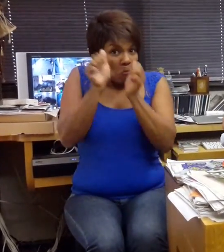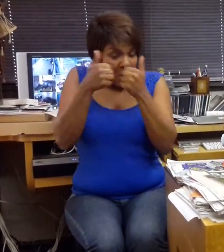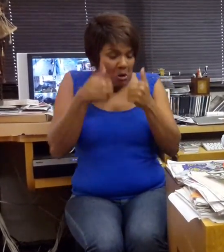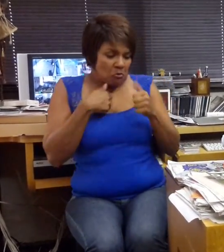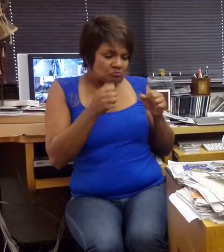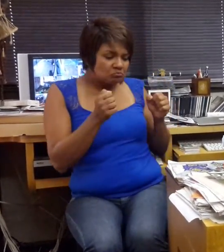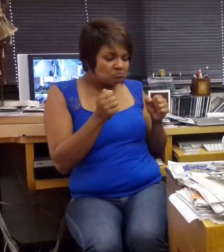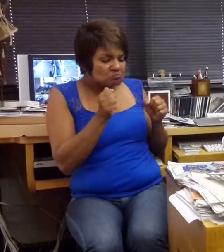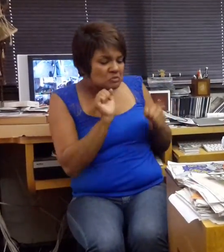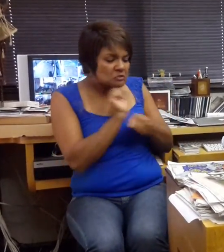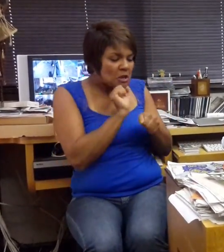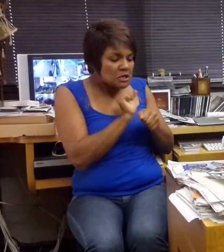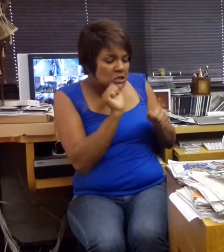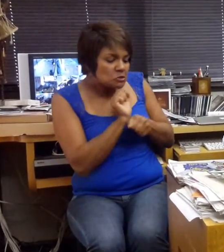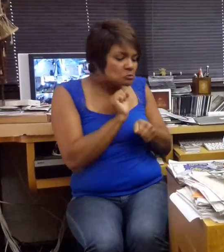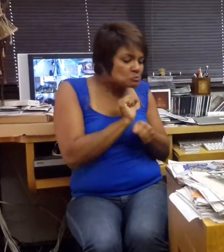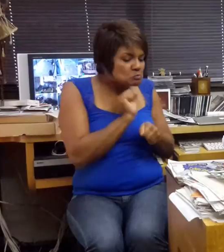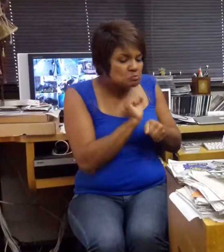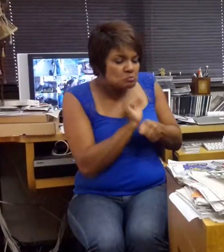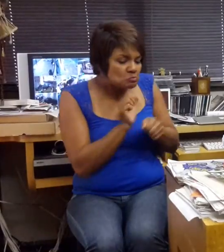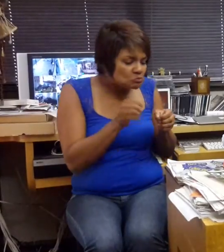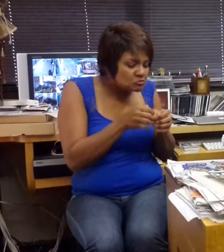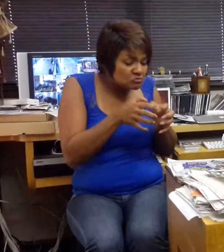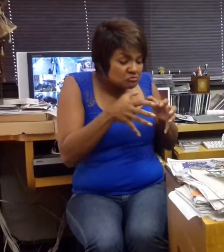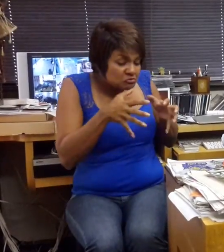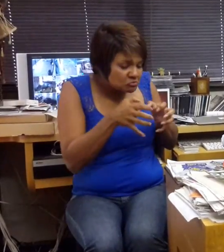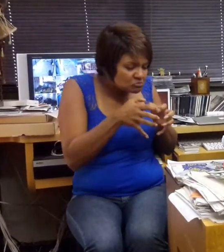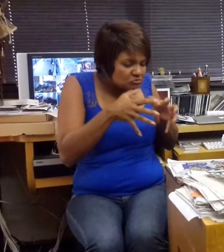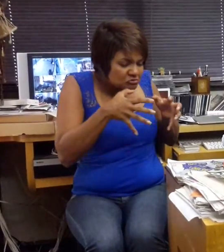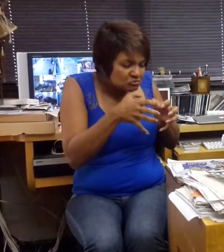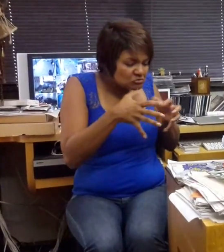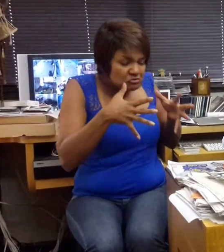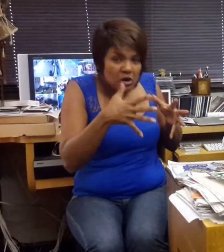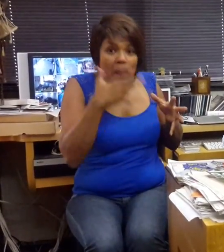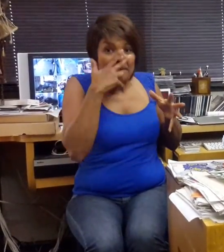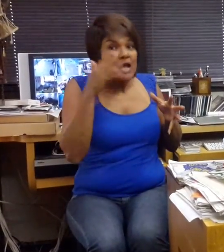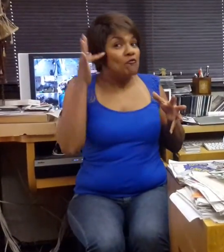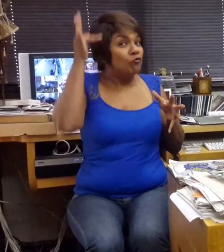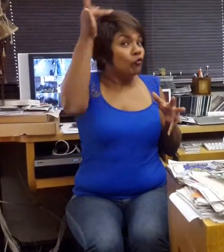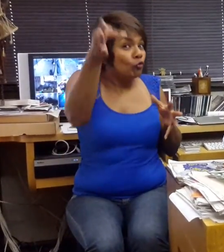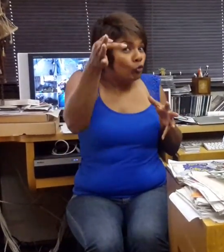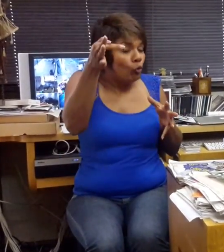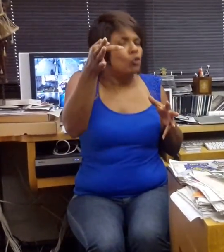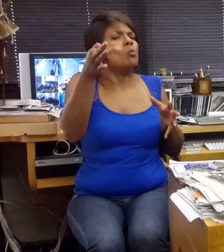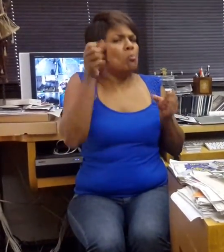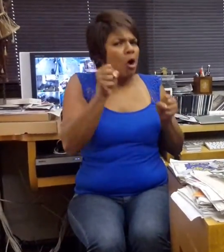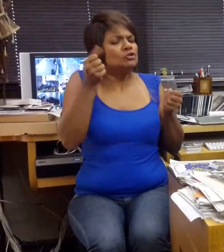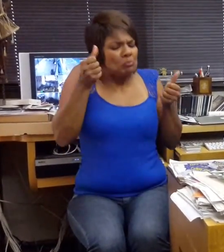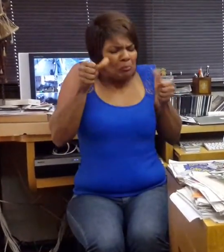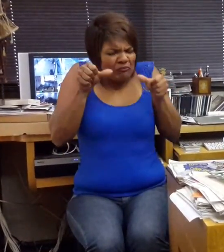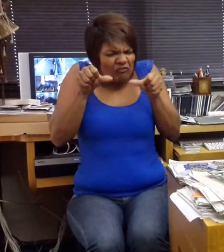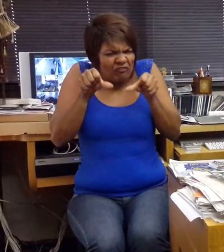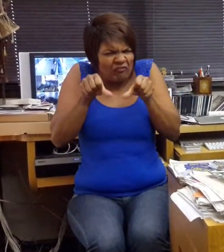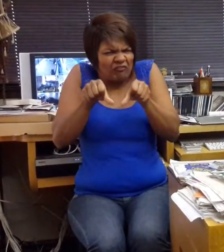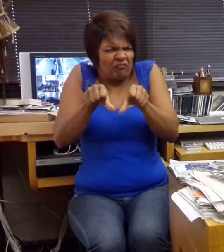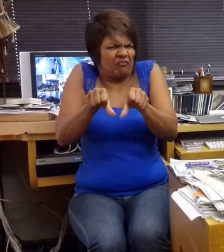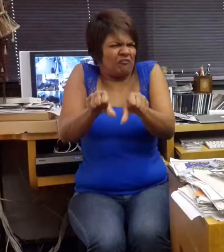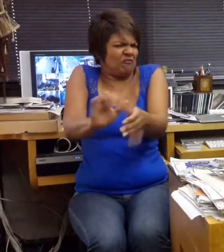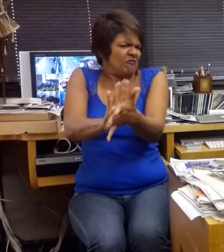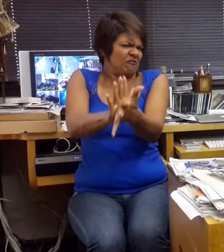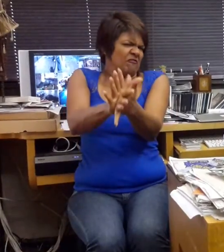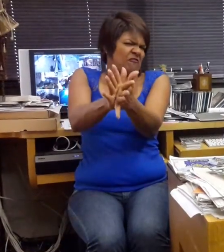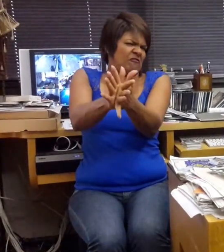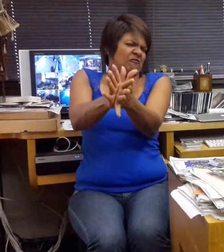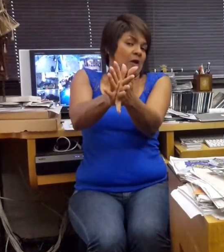ocorram situações ainda mais difíceis no futuro, que o causticarão impiedosamente. Mas depois,